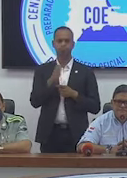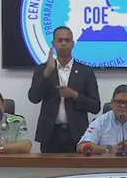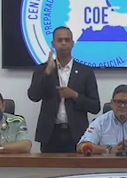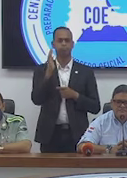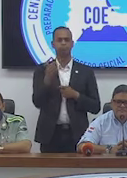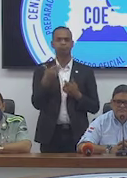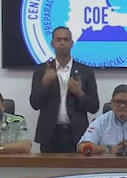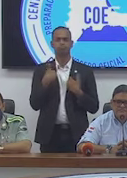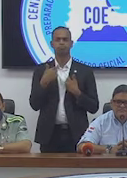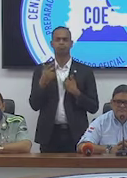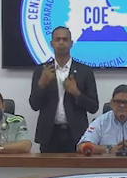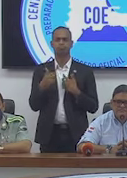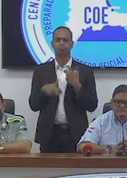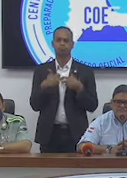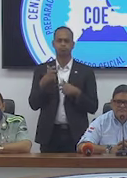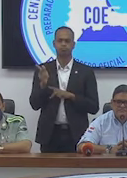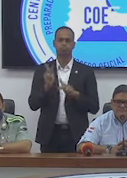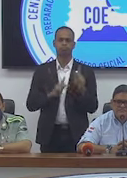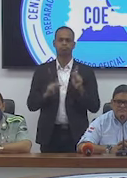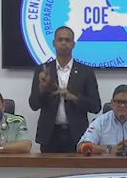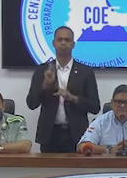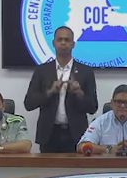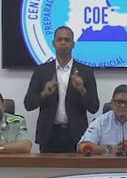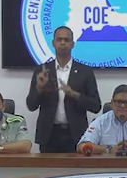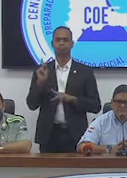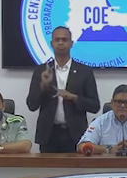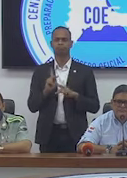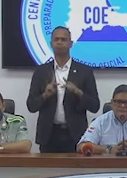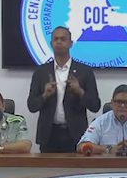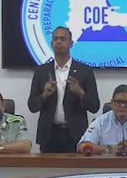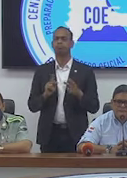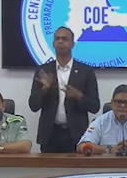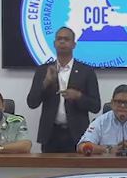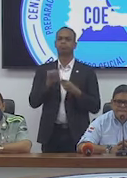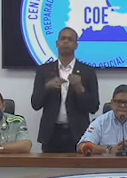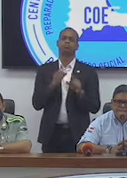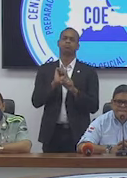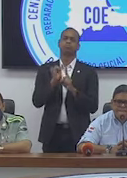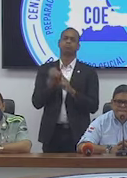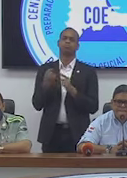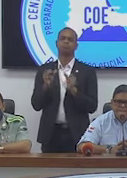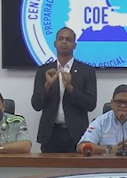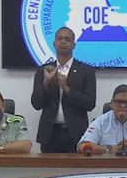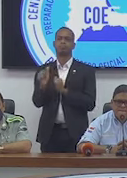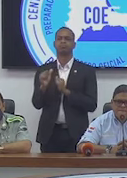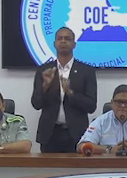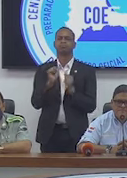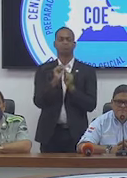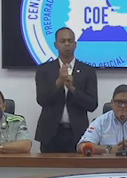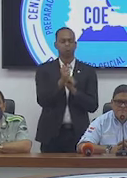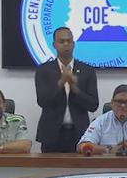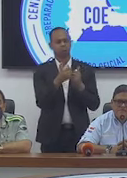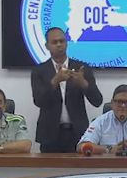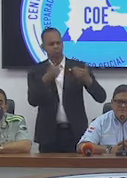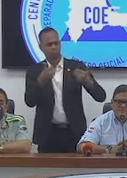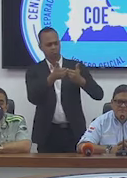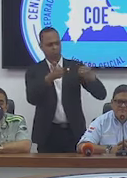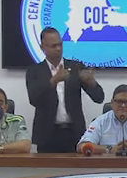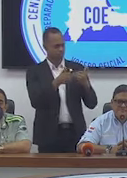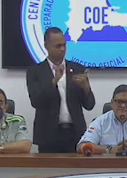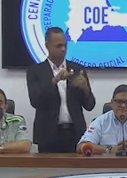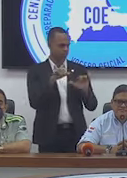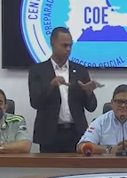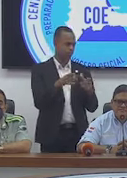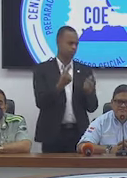problemas en cuanto a la ciudadanía acate el tema del distanciamiento y todas las medidas que deben de tomar en